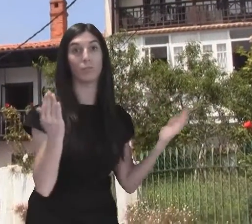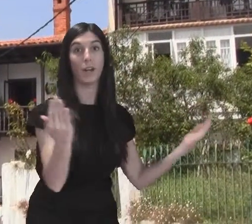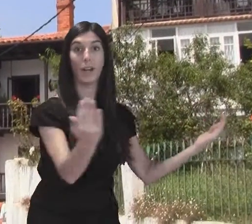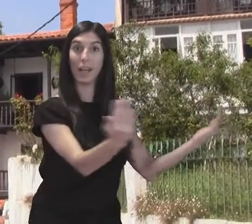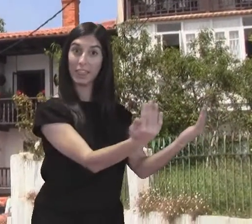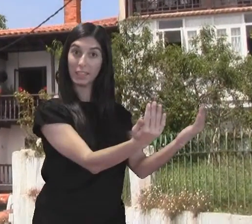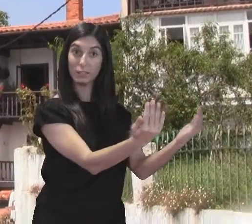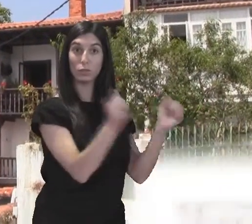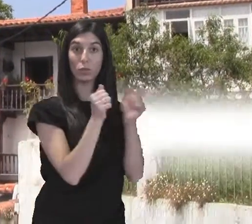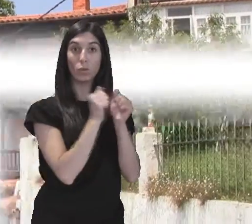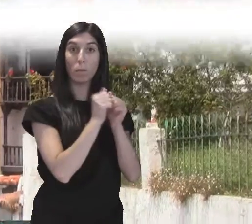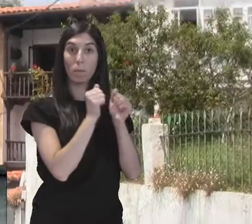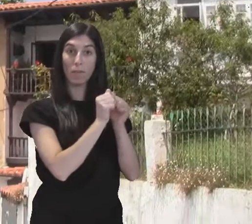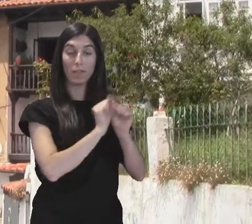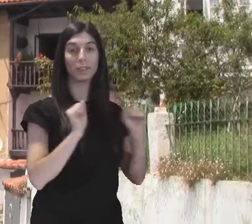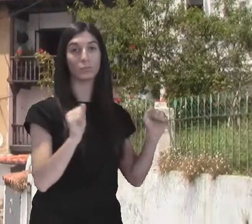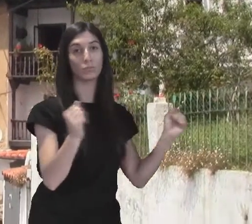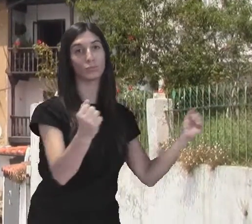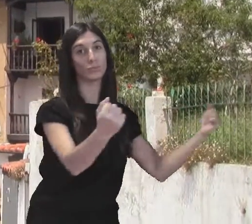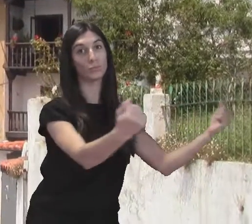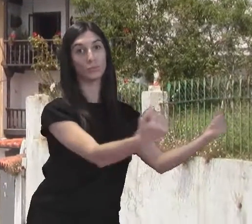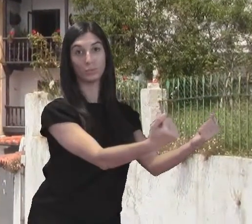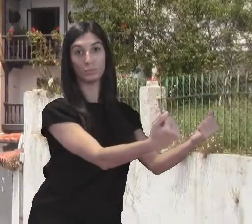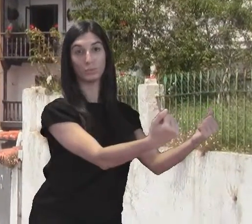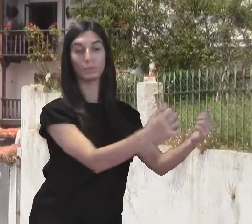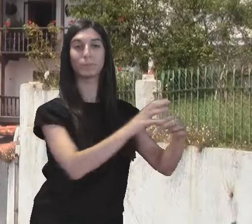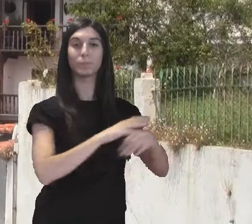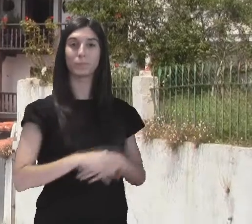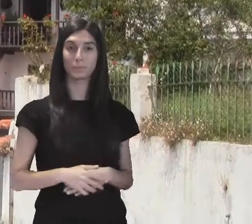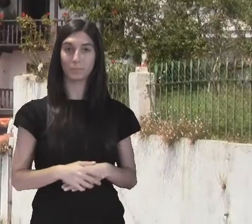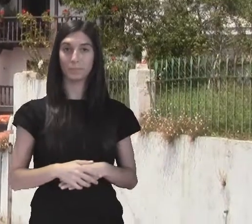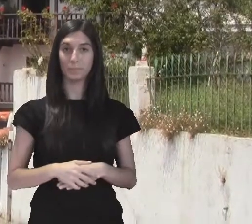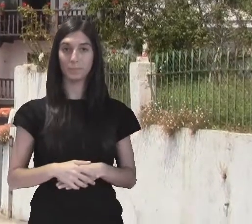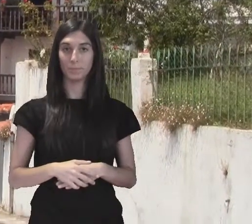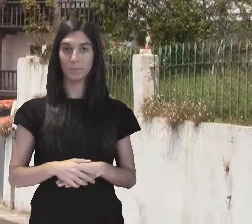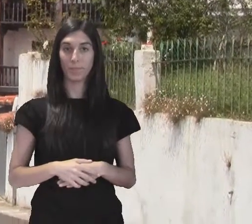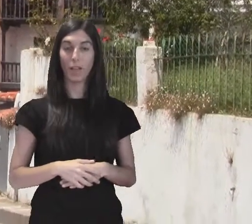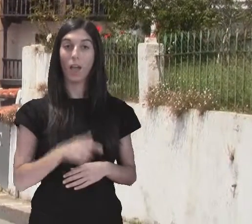tradicionales. Se dice que Alfonso XII lanzó aquí unas bolas en 1881.